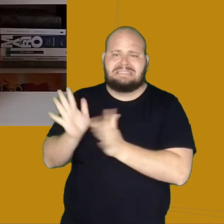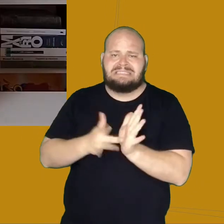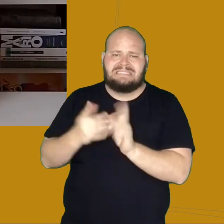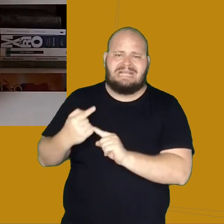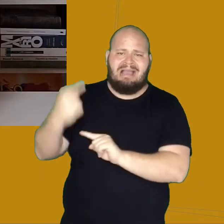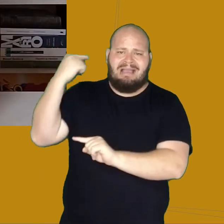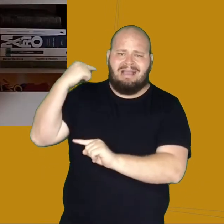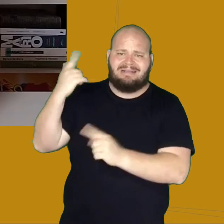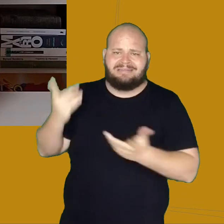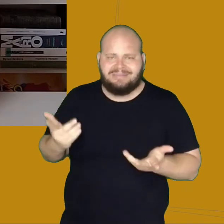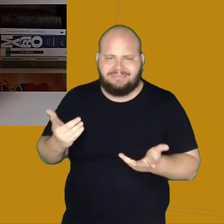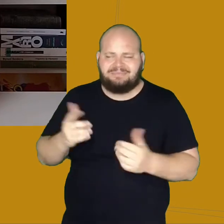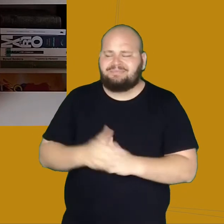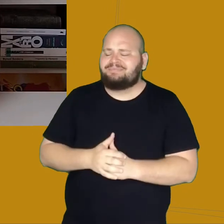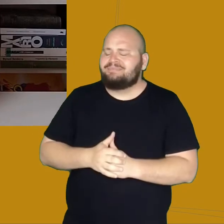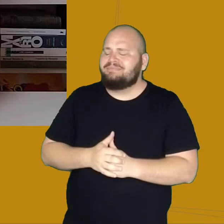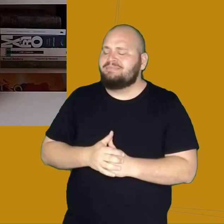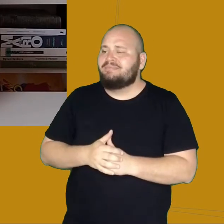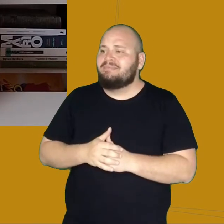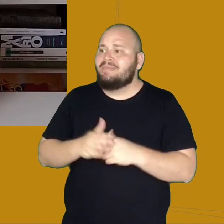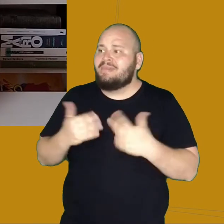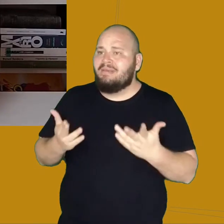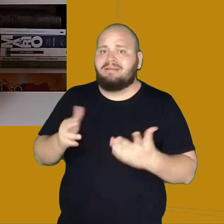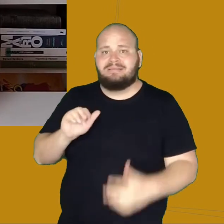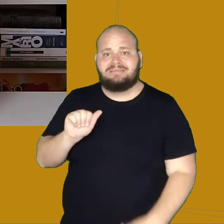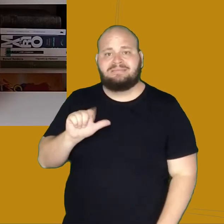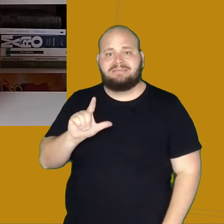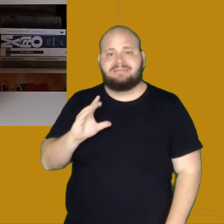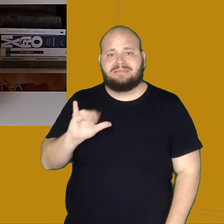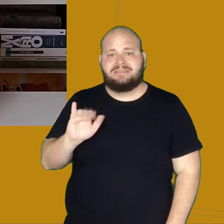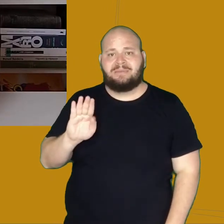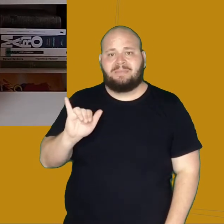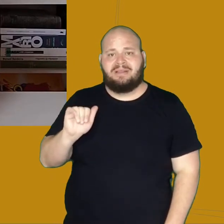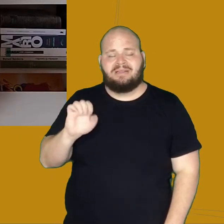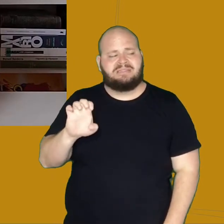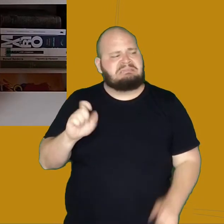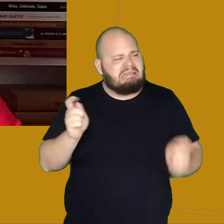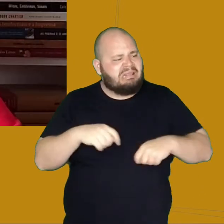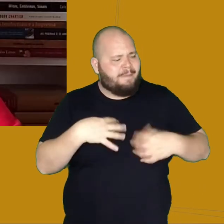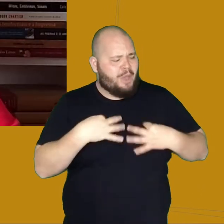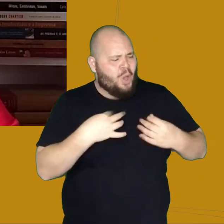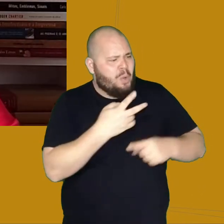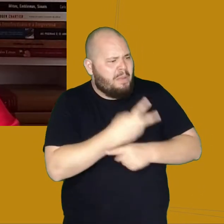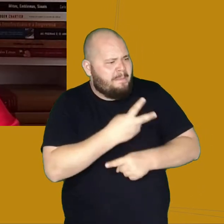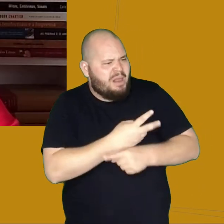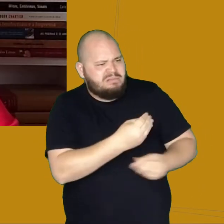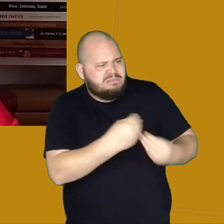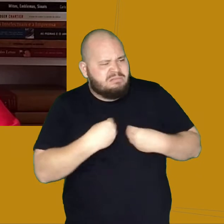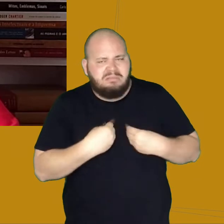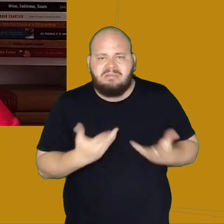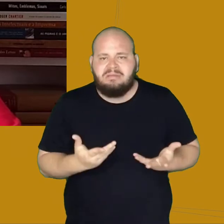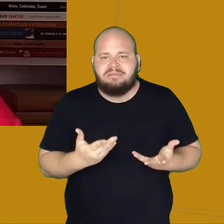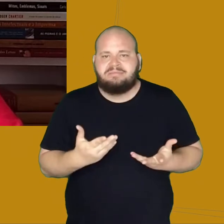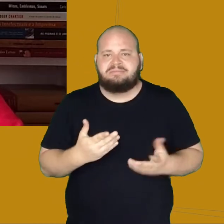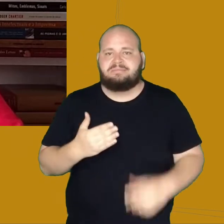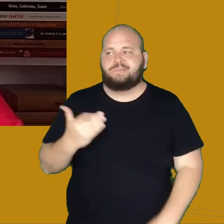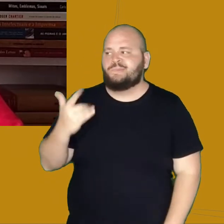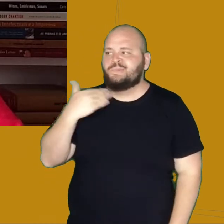Diante disso, o Alcibiades argumentou que ele poderia pegar alguma roupa emprestada. O Desembargador, querendo sair logo de casa, pois